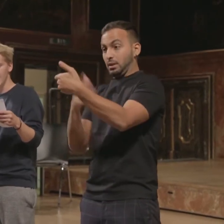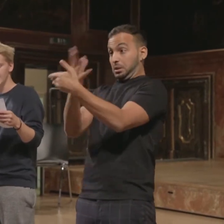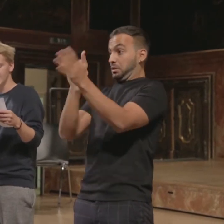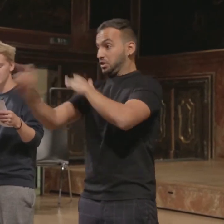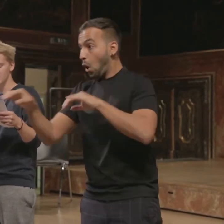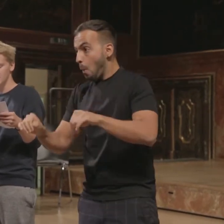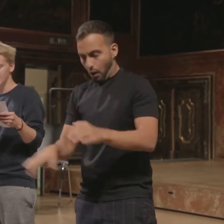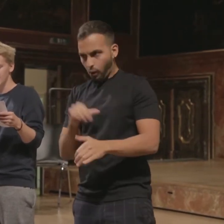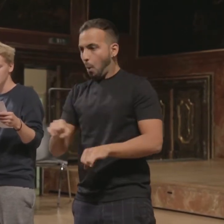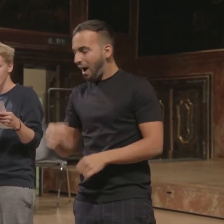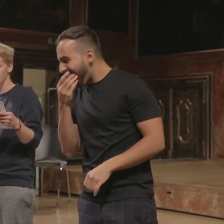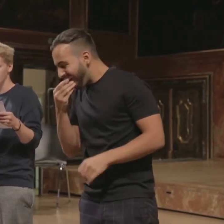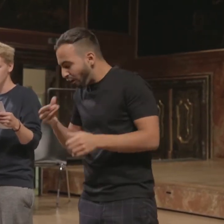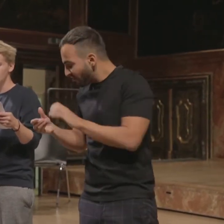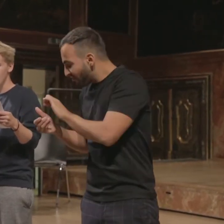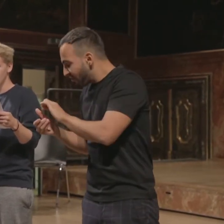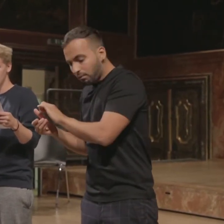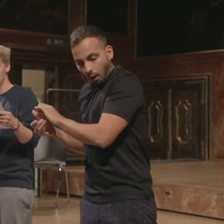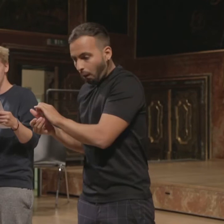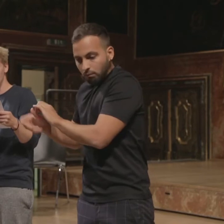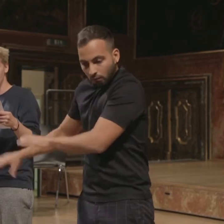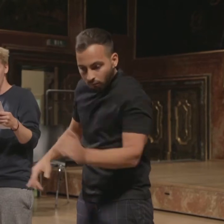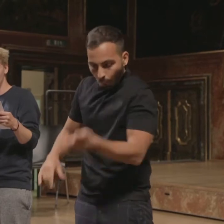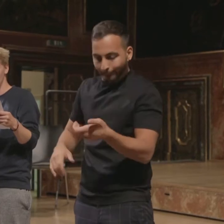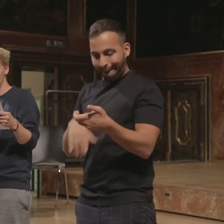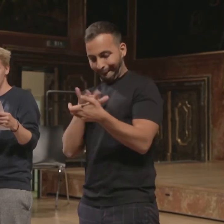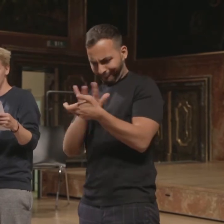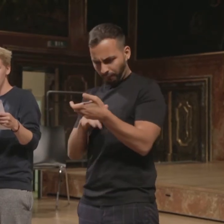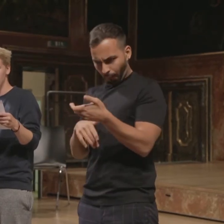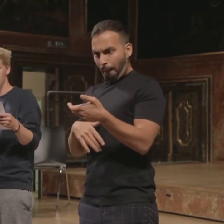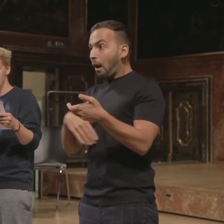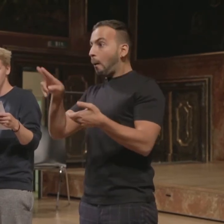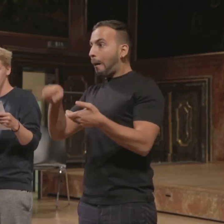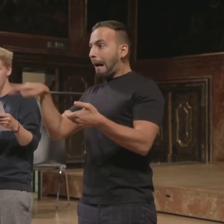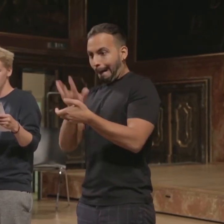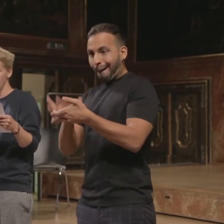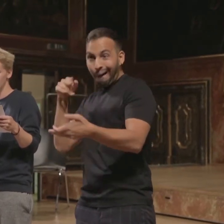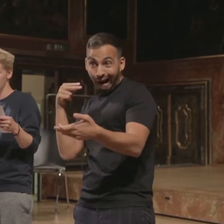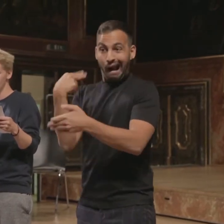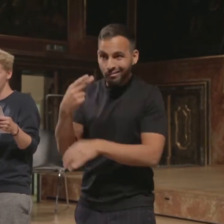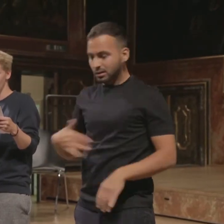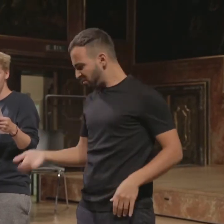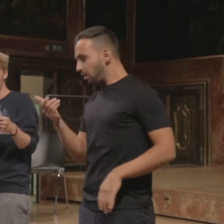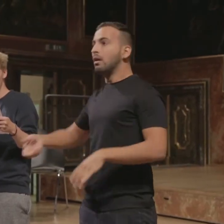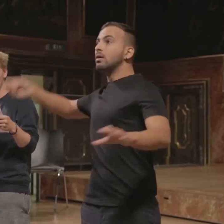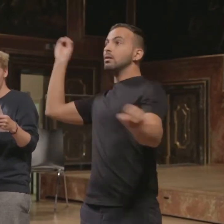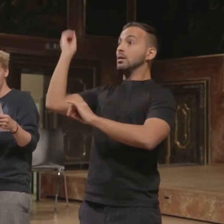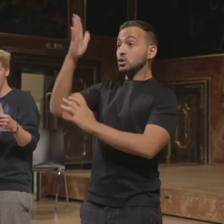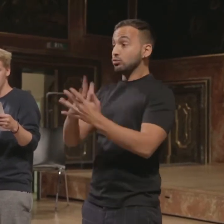gerade ihr Gebiss vom Mittagessen reinigte. Zahnlos schrieb sie Anke auf WhatsApp, doch die hatte ihr Handy bereits in den Müll geworfen und per Flugzeug nach